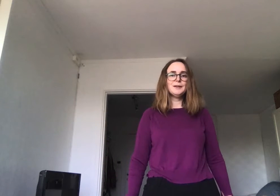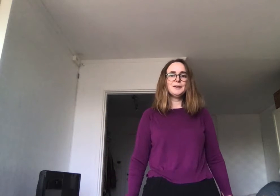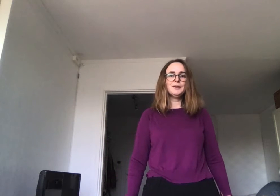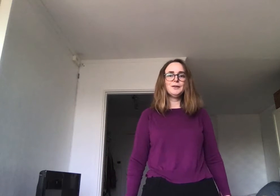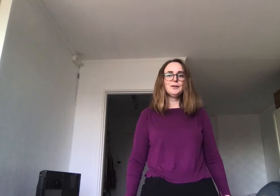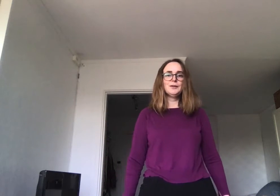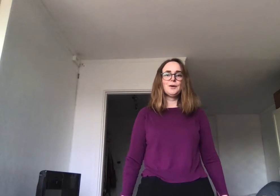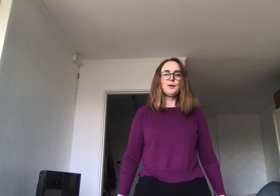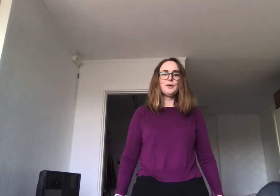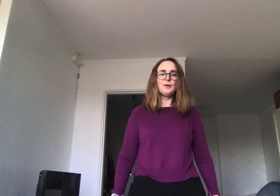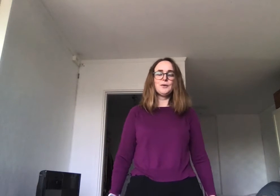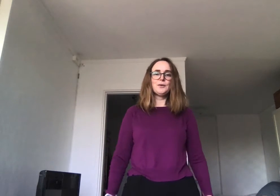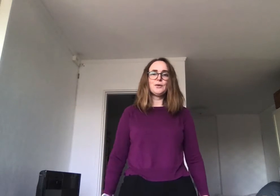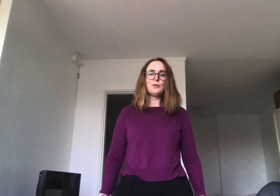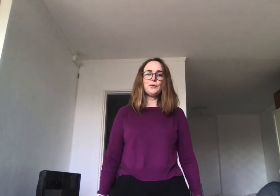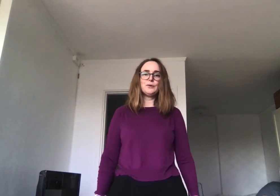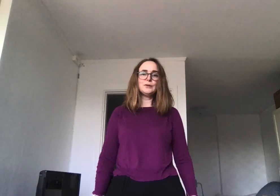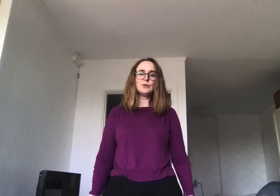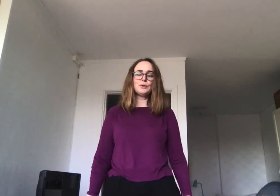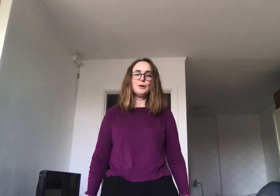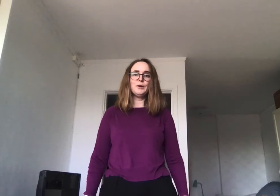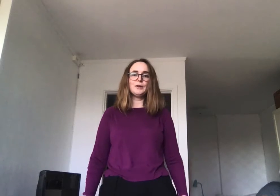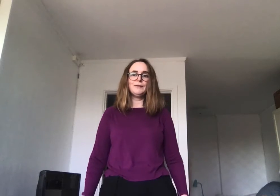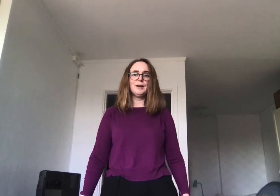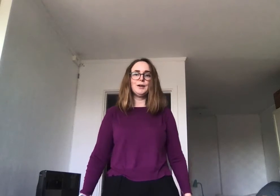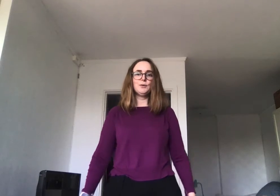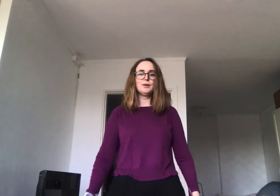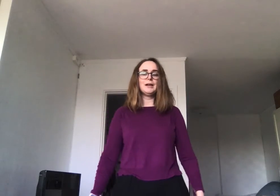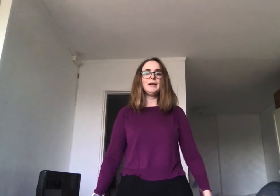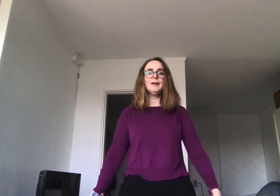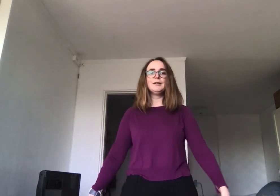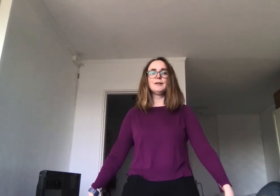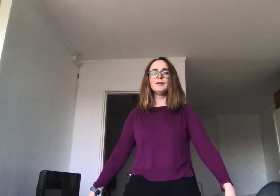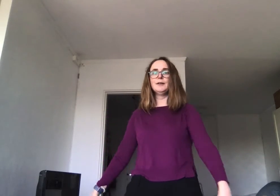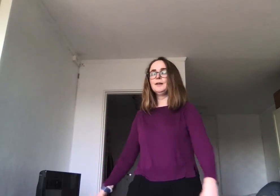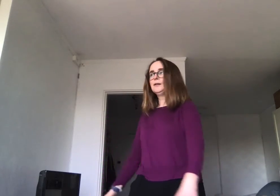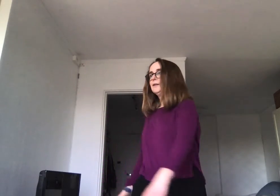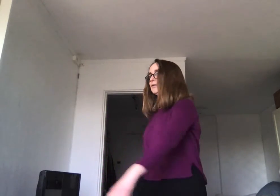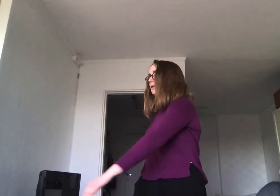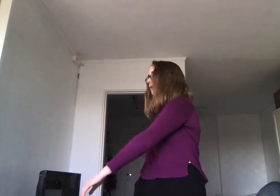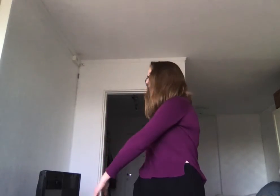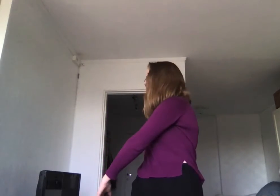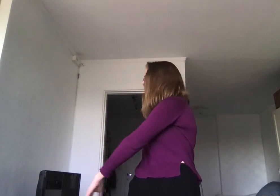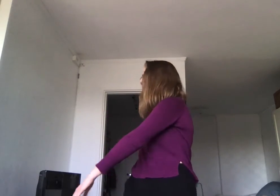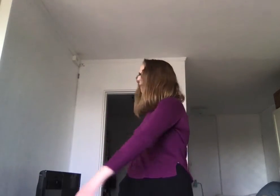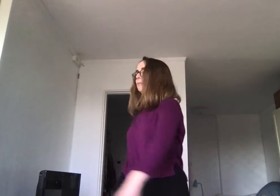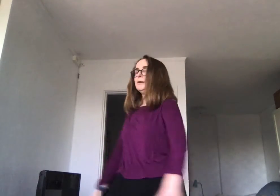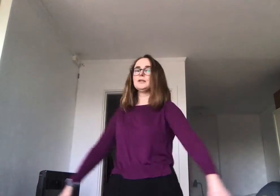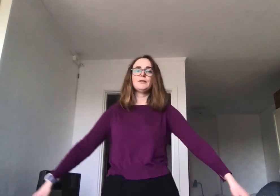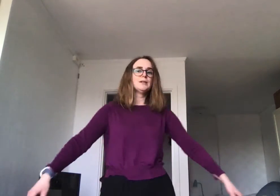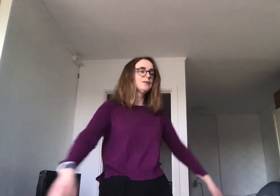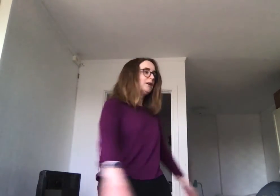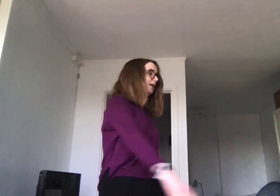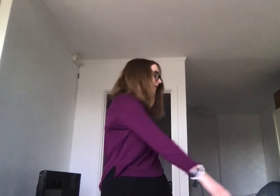og så når vi har gjort det, så kan vi legge på armer, så kan vi sveie de